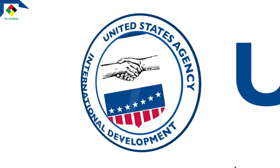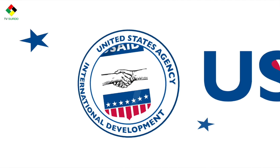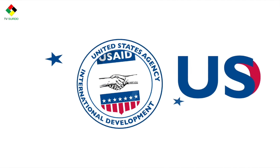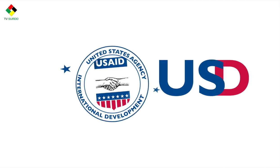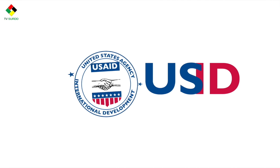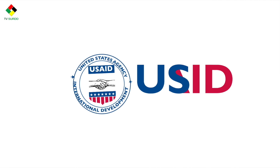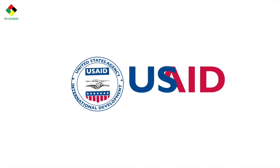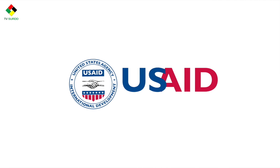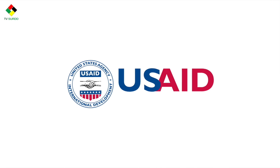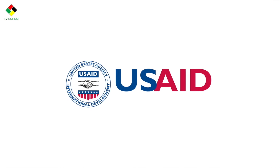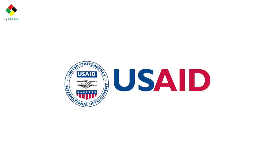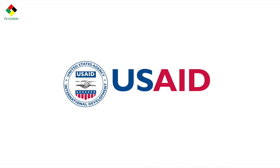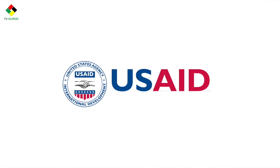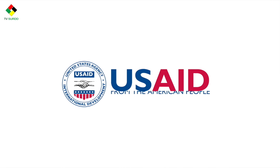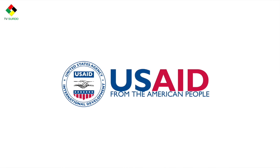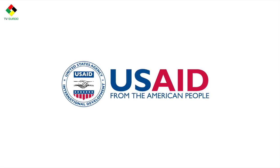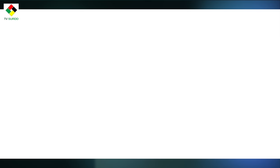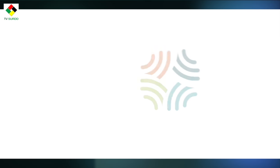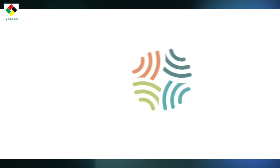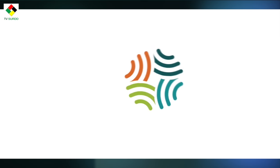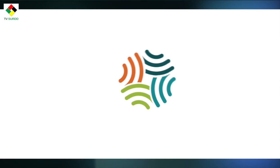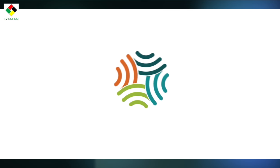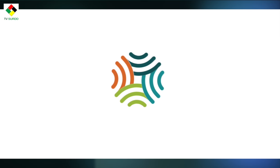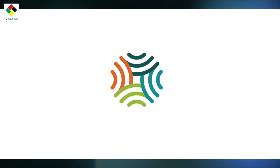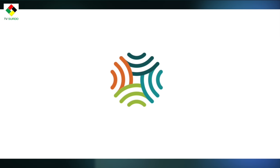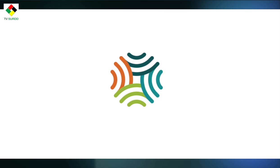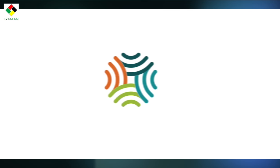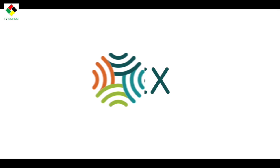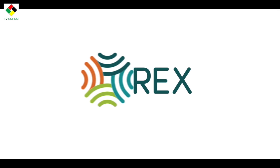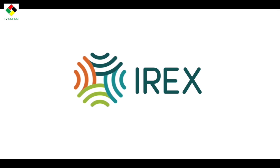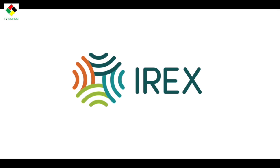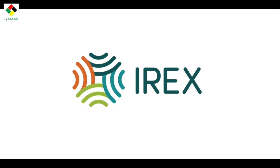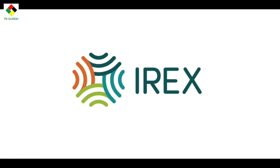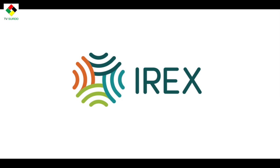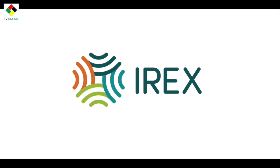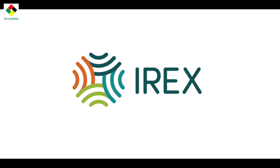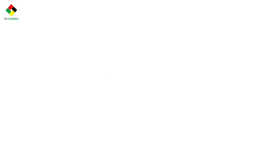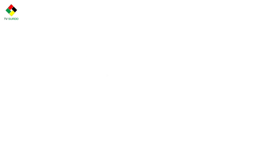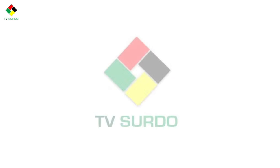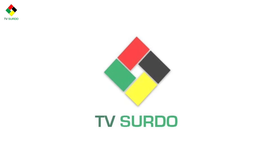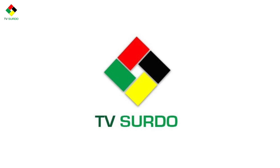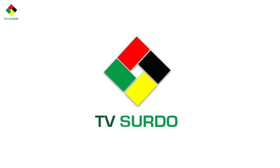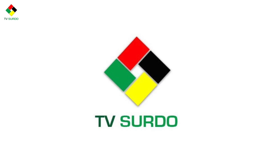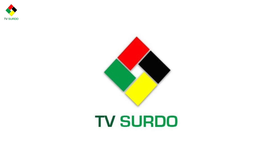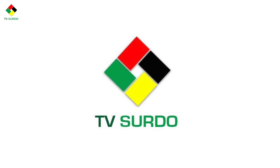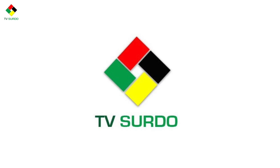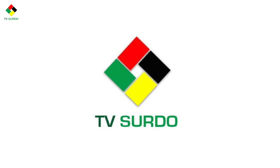aumento